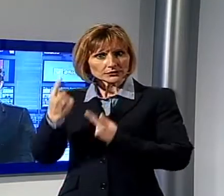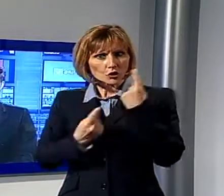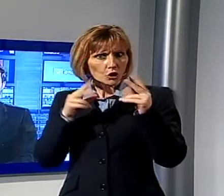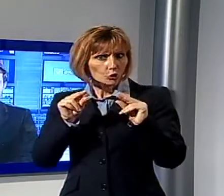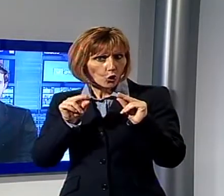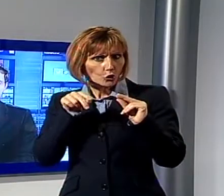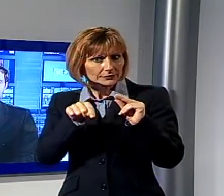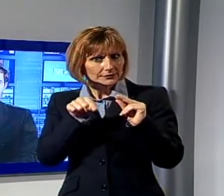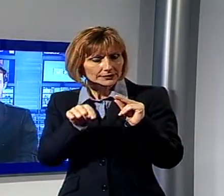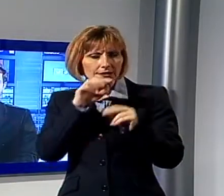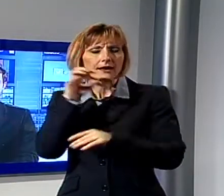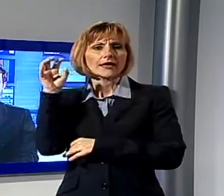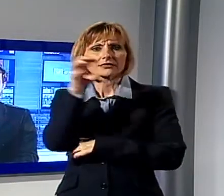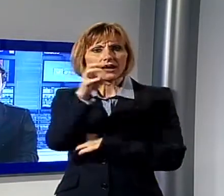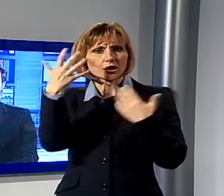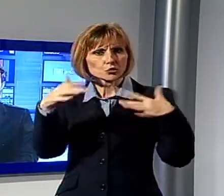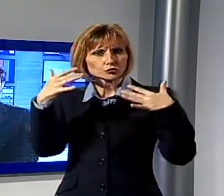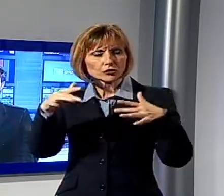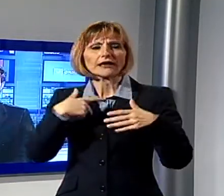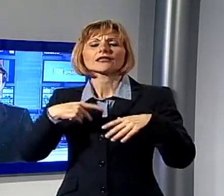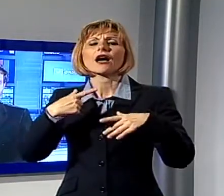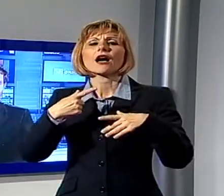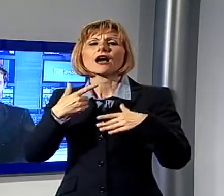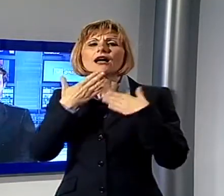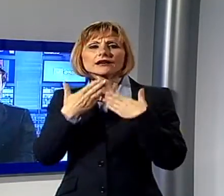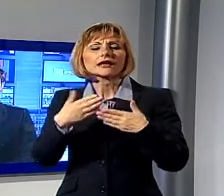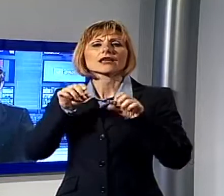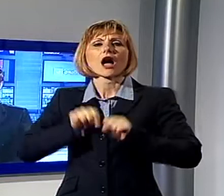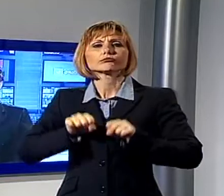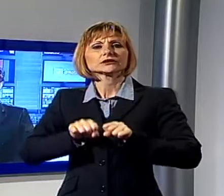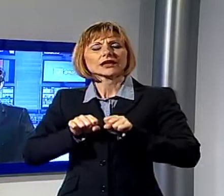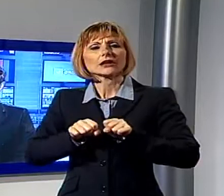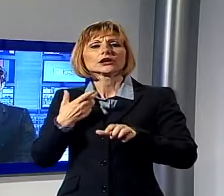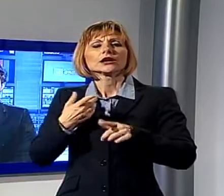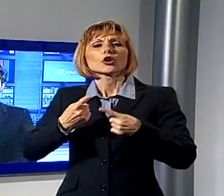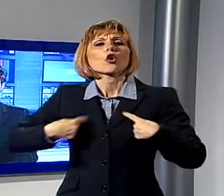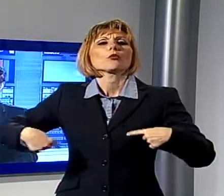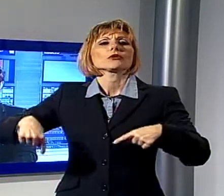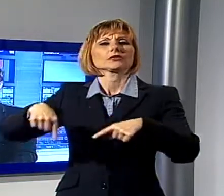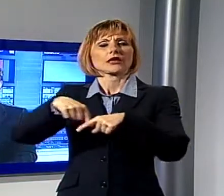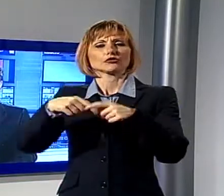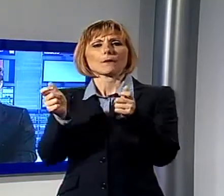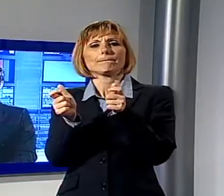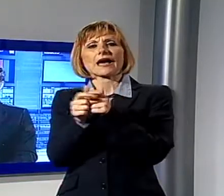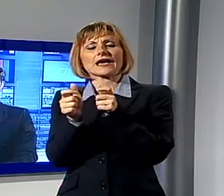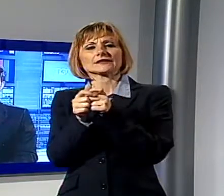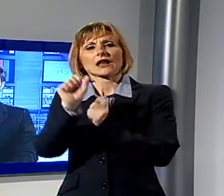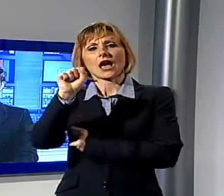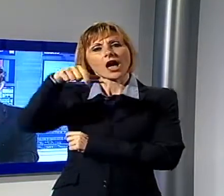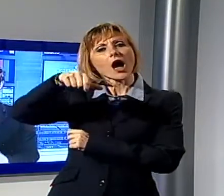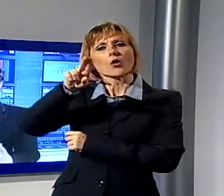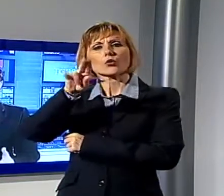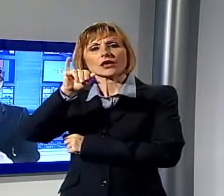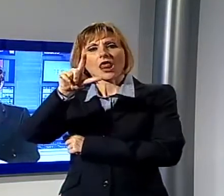che è stata denunciata dagli abitanti, in particolare dal comitato paesano di Aquilea, la chiesa del